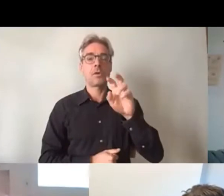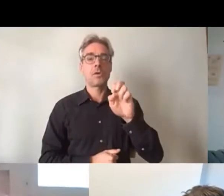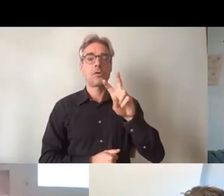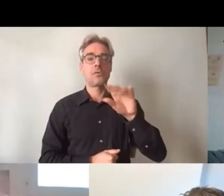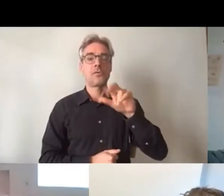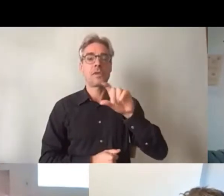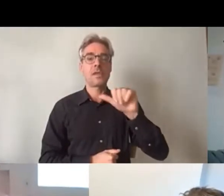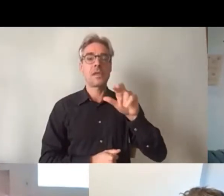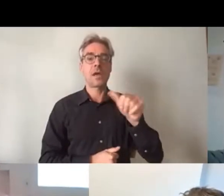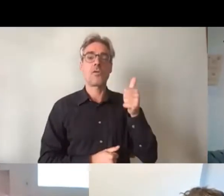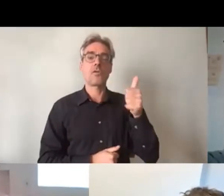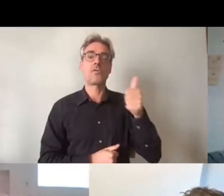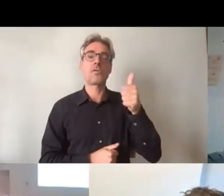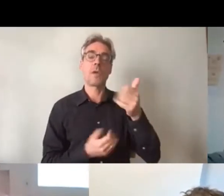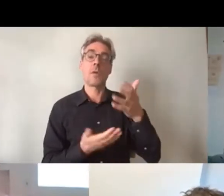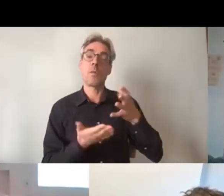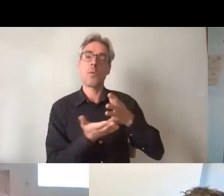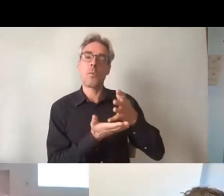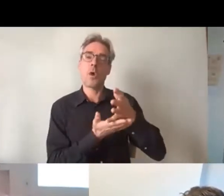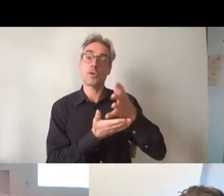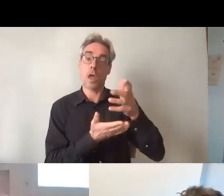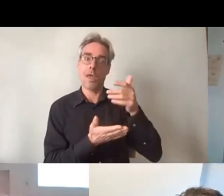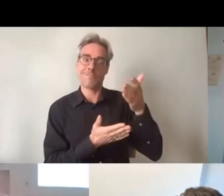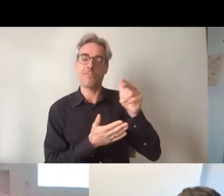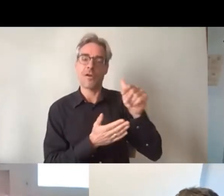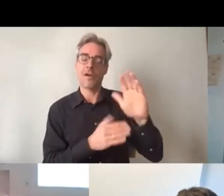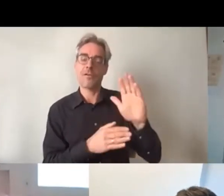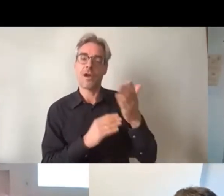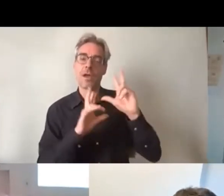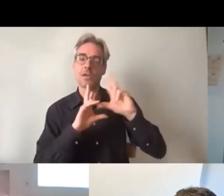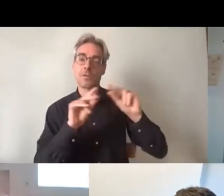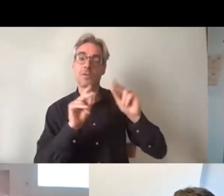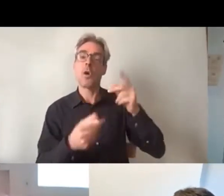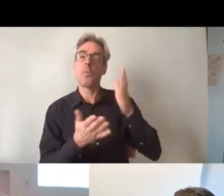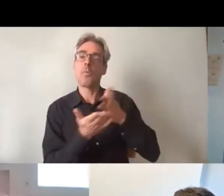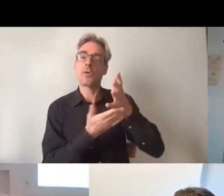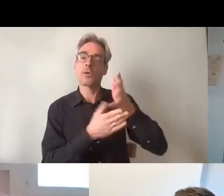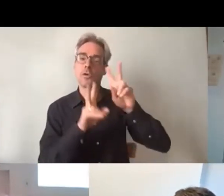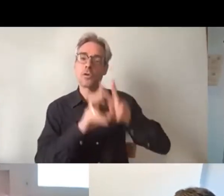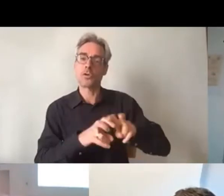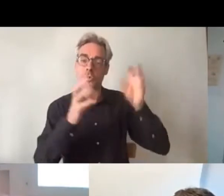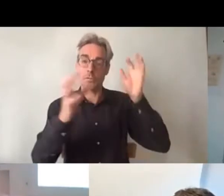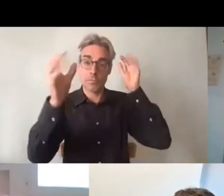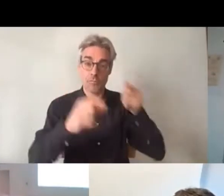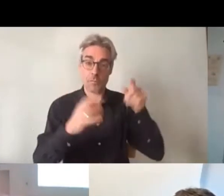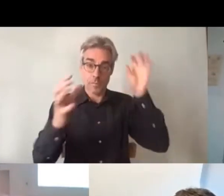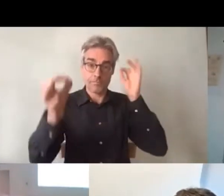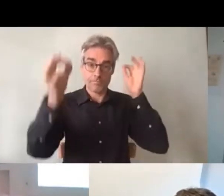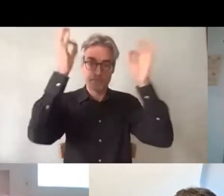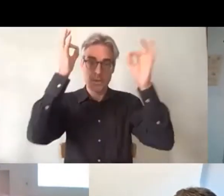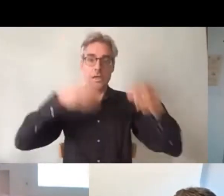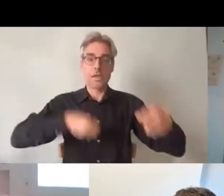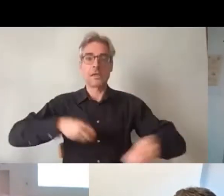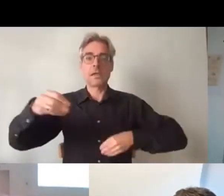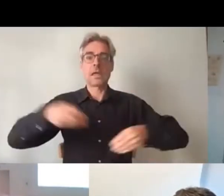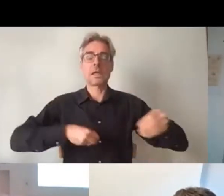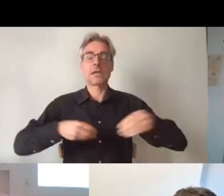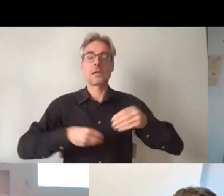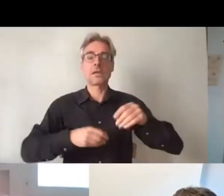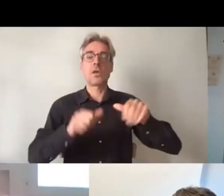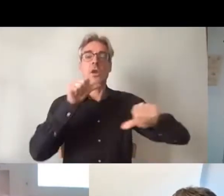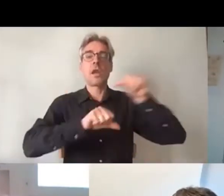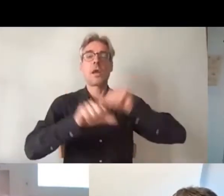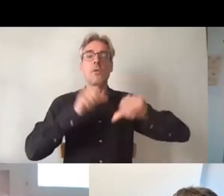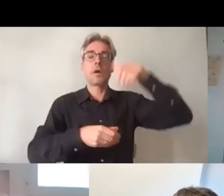porteur d'un projet dont nous parlerons tout à l'heure, un projet de recherche, mais vous êtes également et surtout directrice du laboratoire